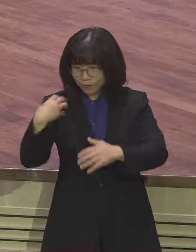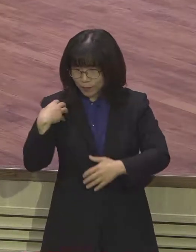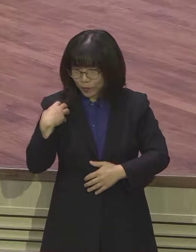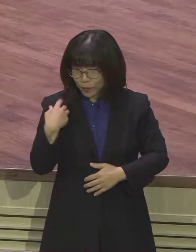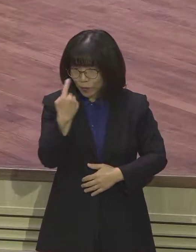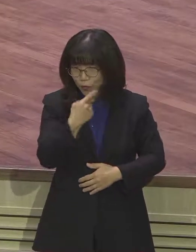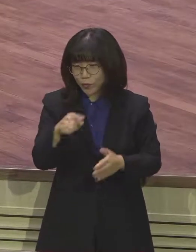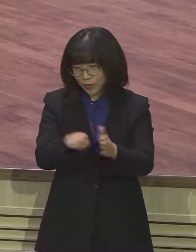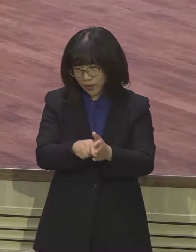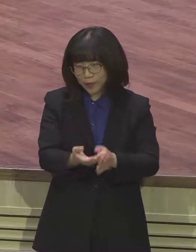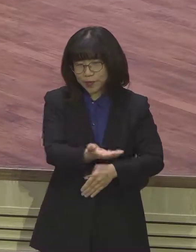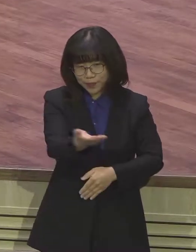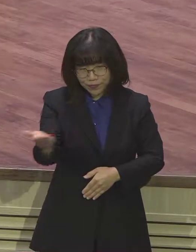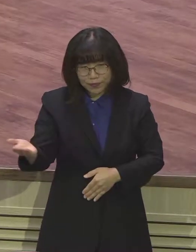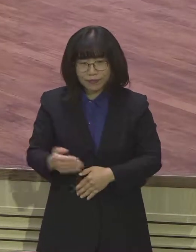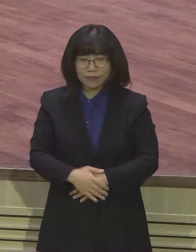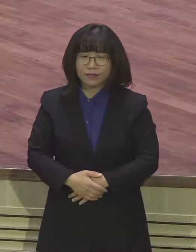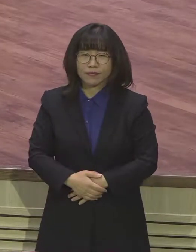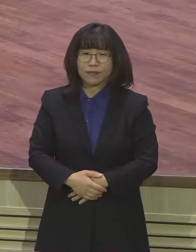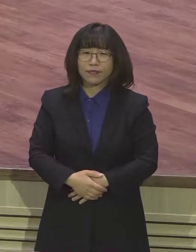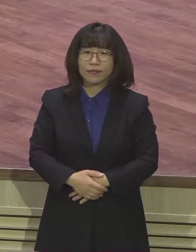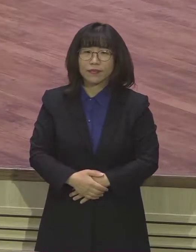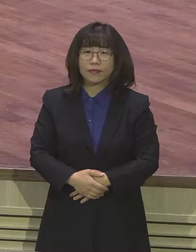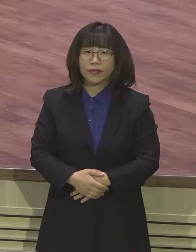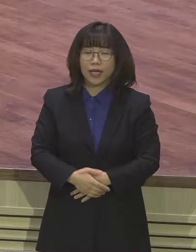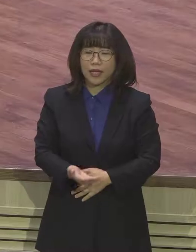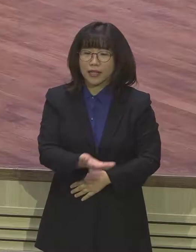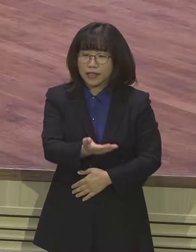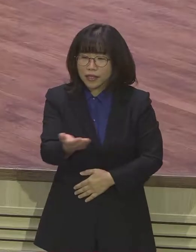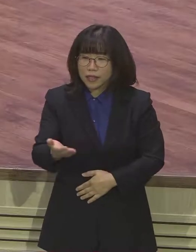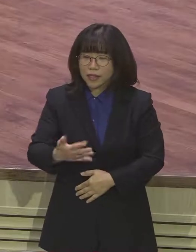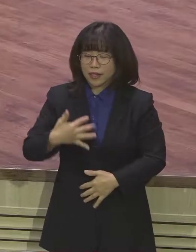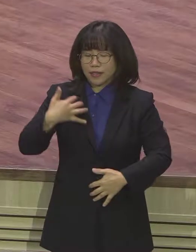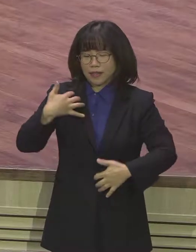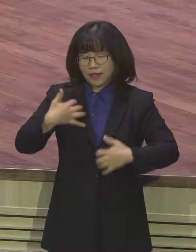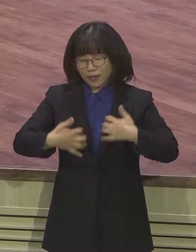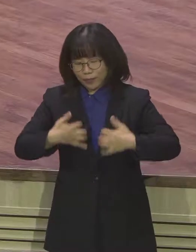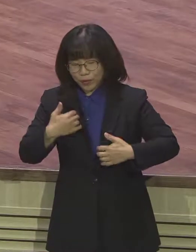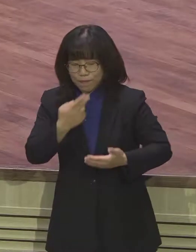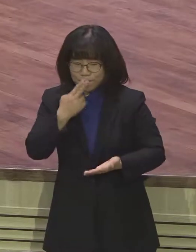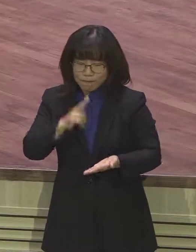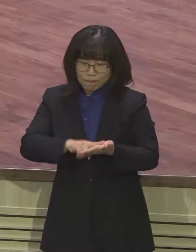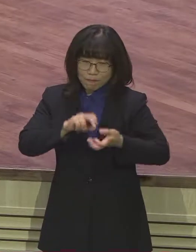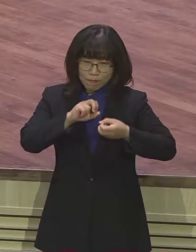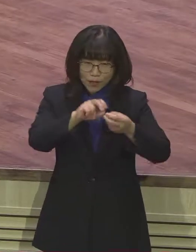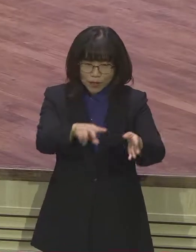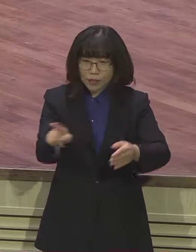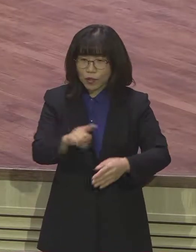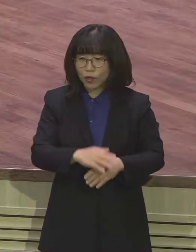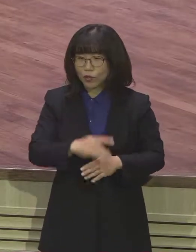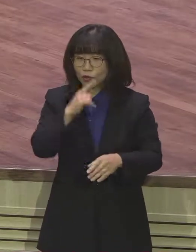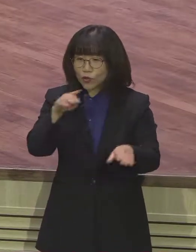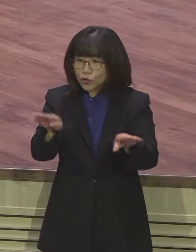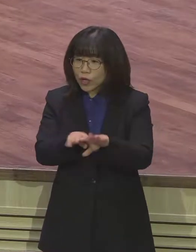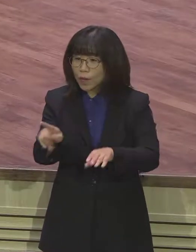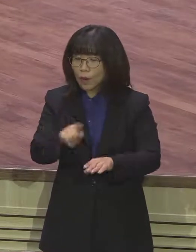계속해서 주의 강단을 통해서 희락의 서신 또 기쁨의 서신인 빌리뽀서 말씀을 받고 있습니다. 성도 여러분들